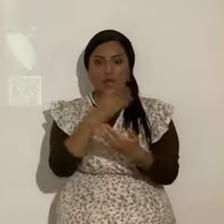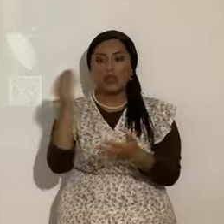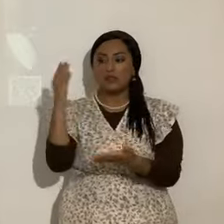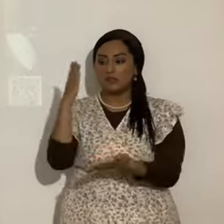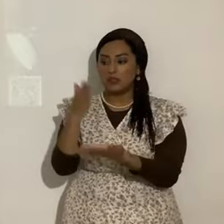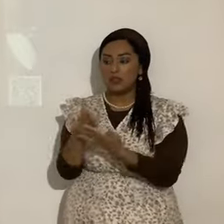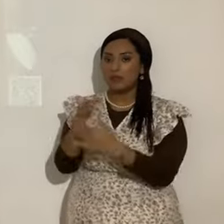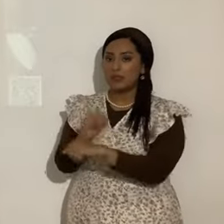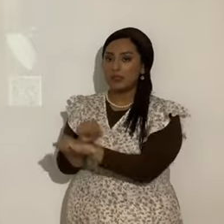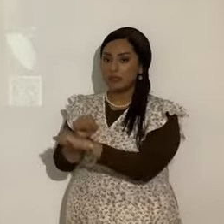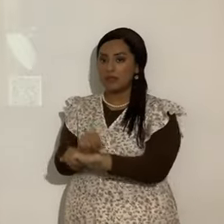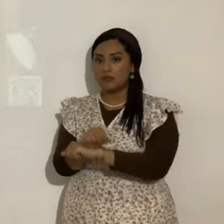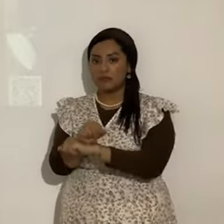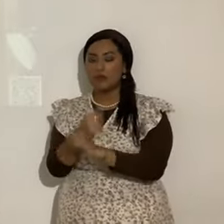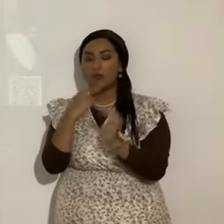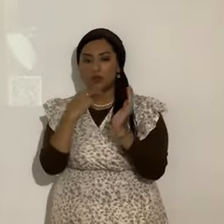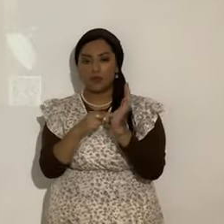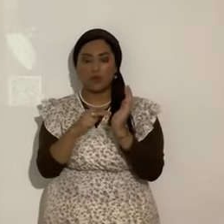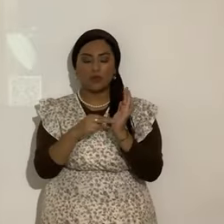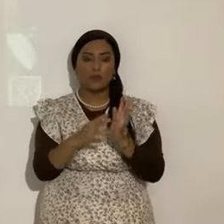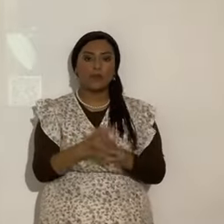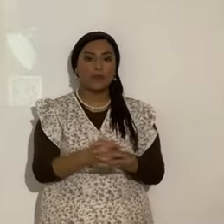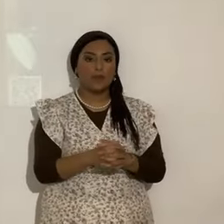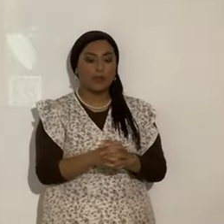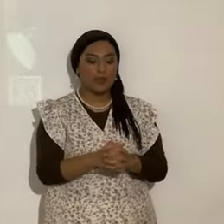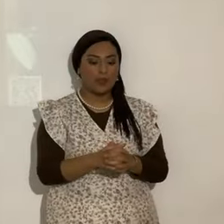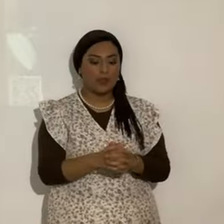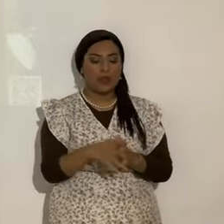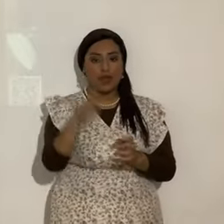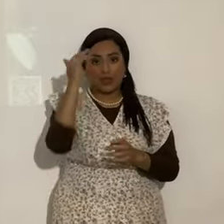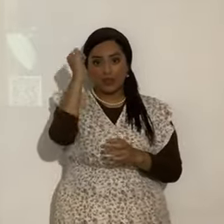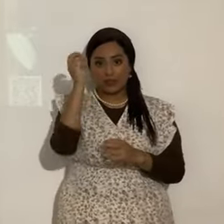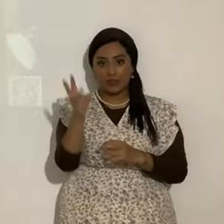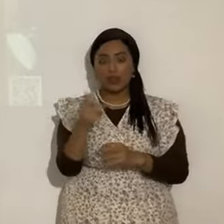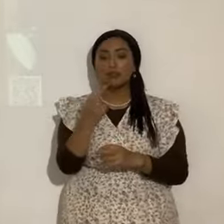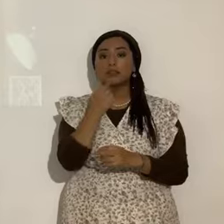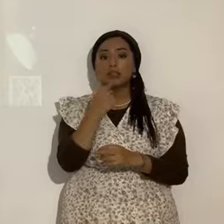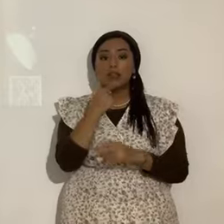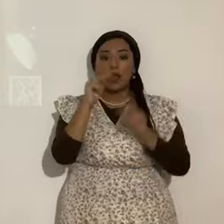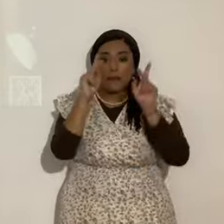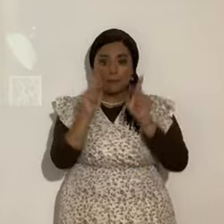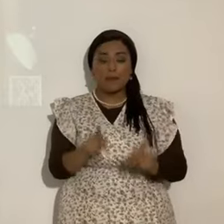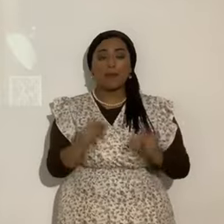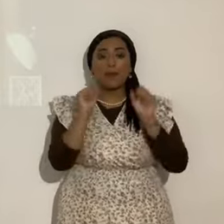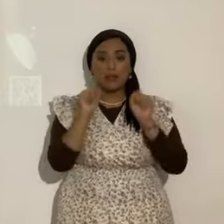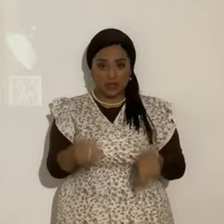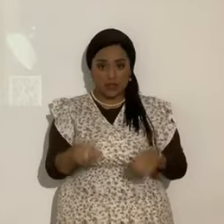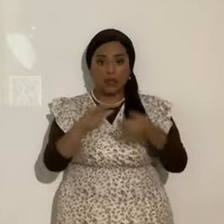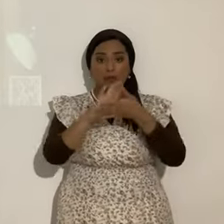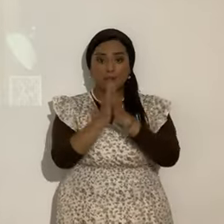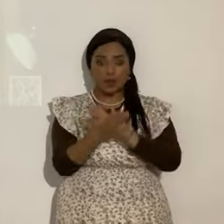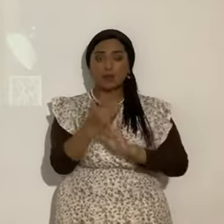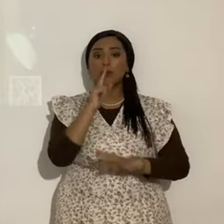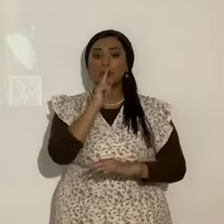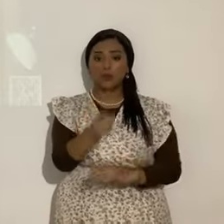Anótelo, esa es la enseñanza. Yashua dice que las personas pueden llegar a ser realmente libres